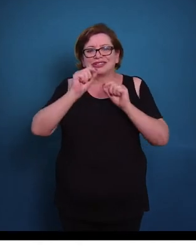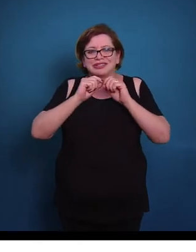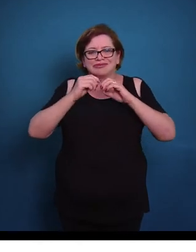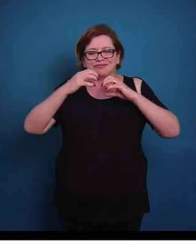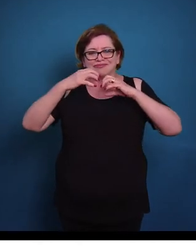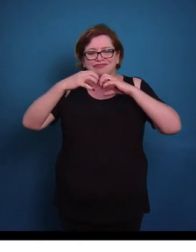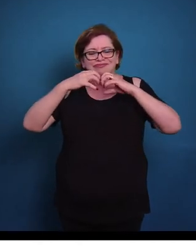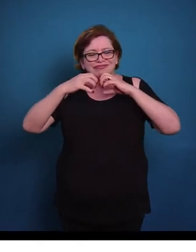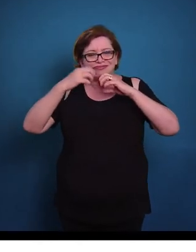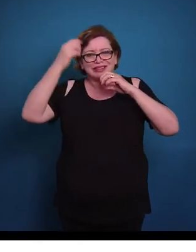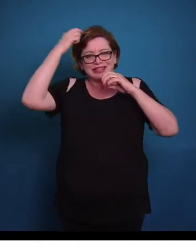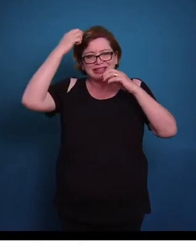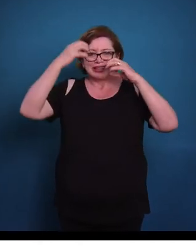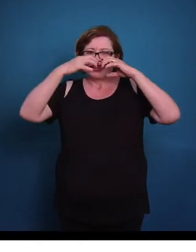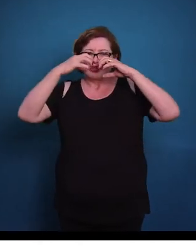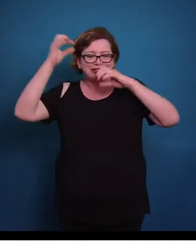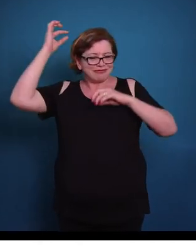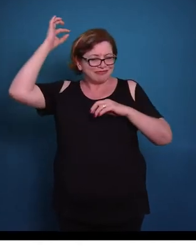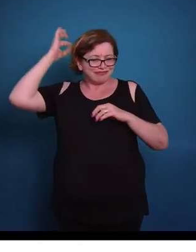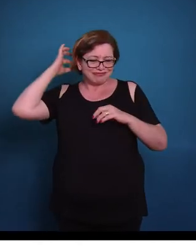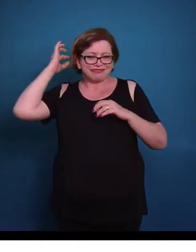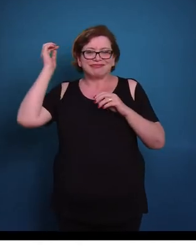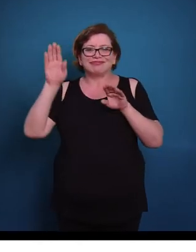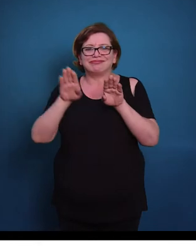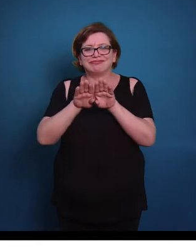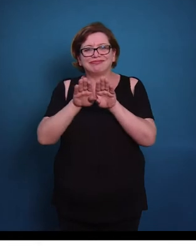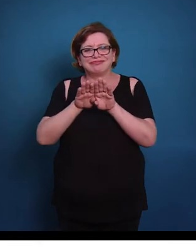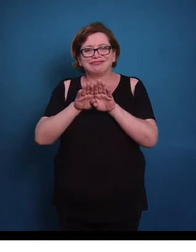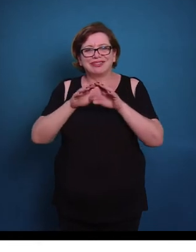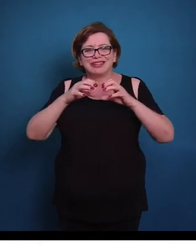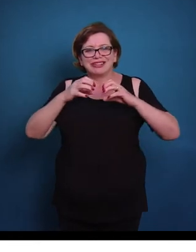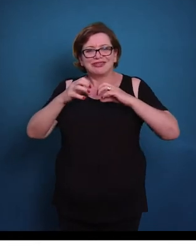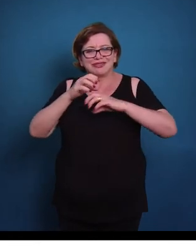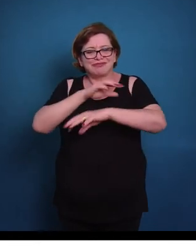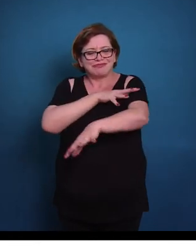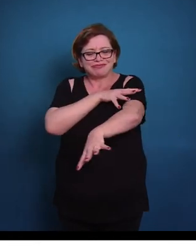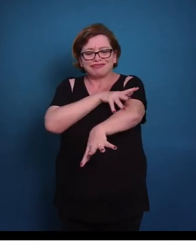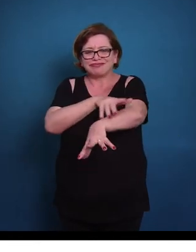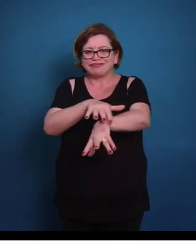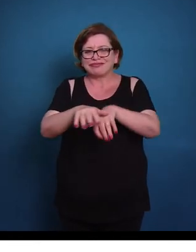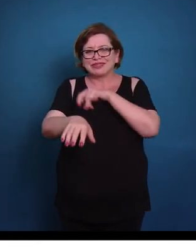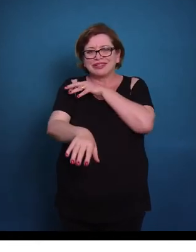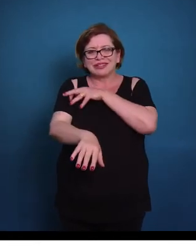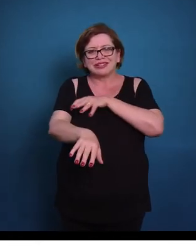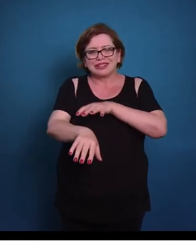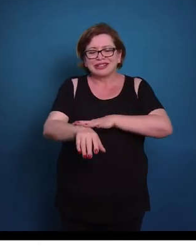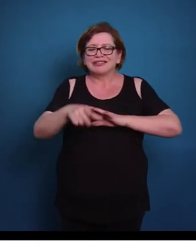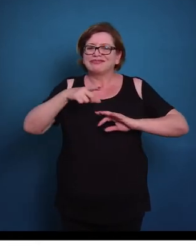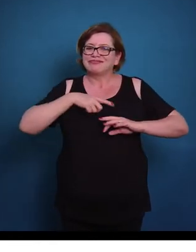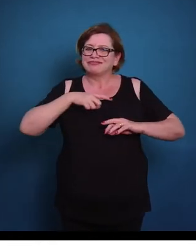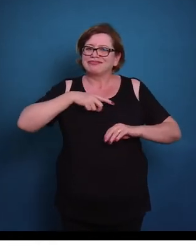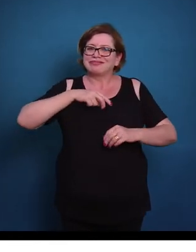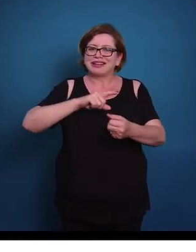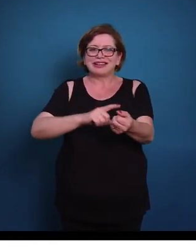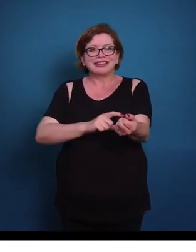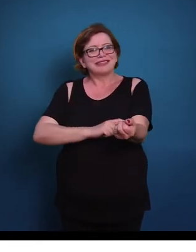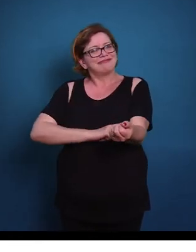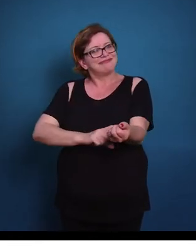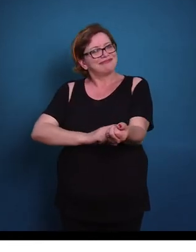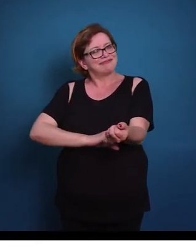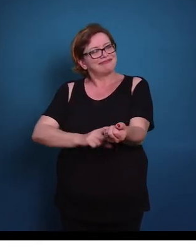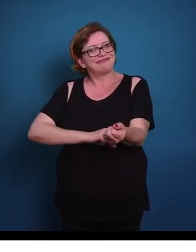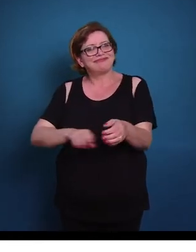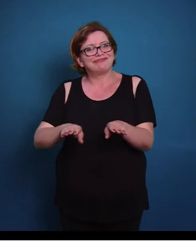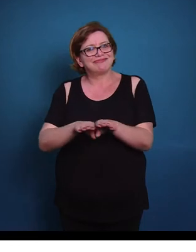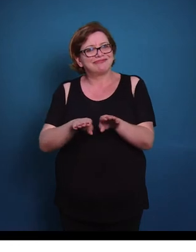nervoso central, que é o cérebro e a medula espinhal, e o sistema nervoso periférico, que é onde vão estar os nervos distribuídos ao longo do nosso corpo